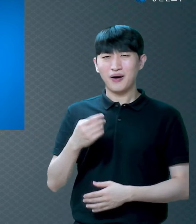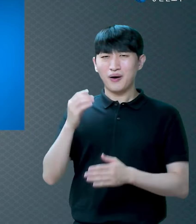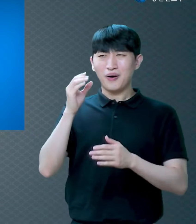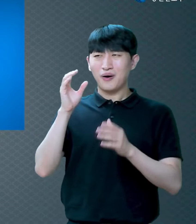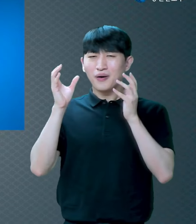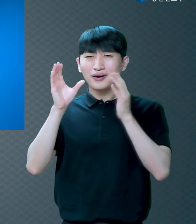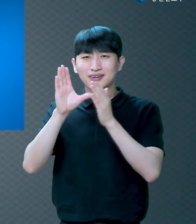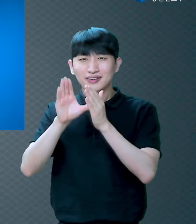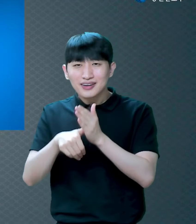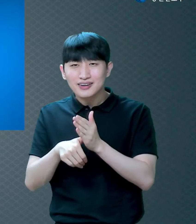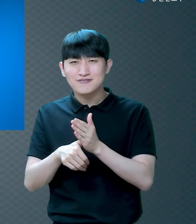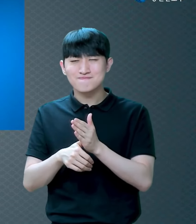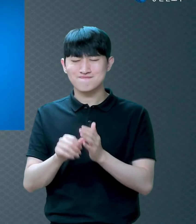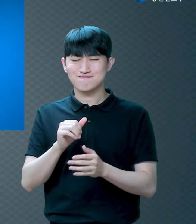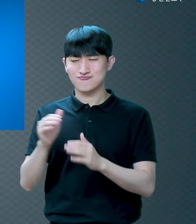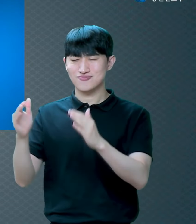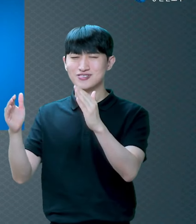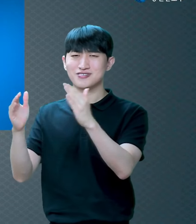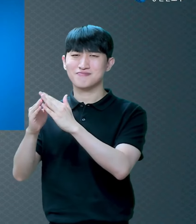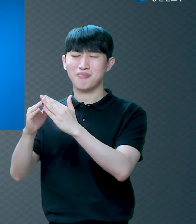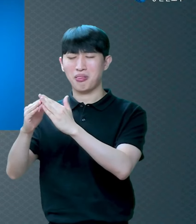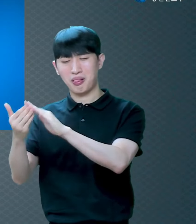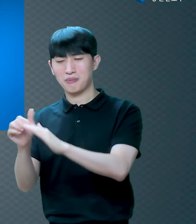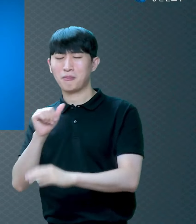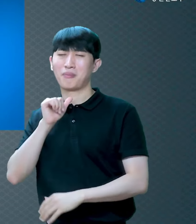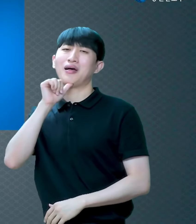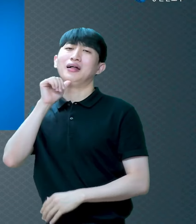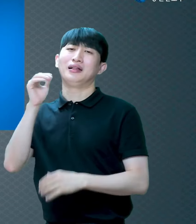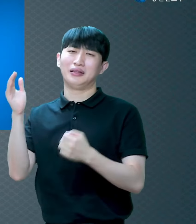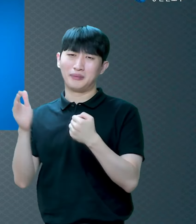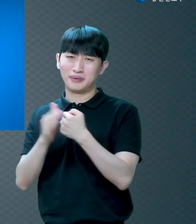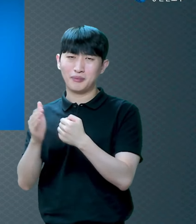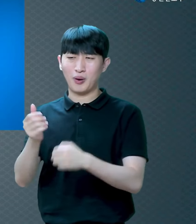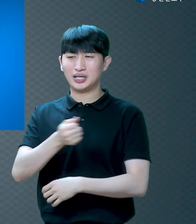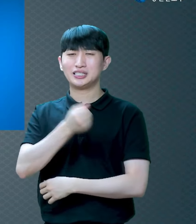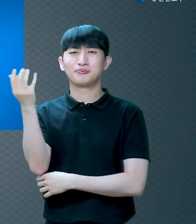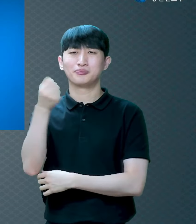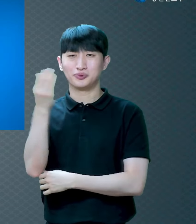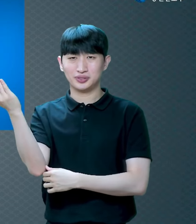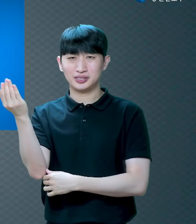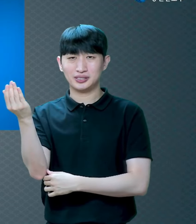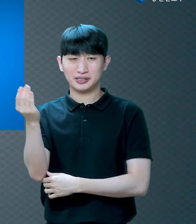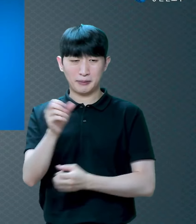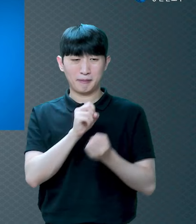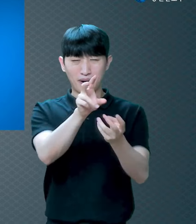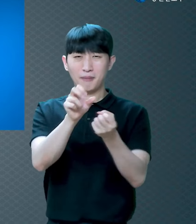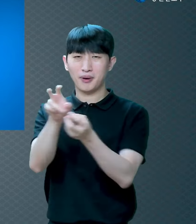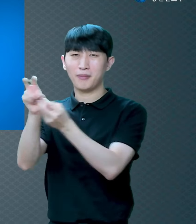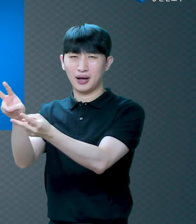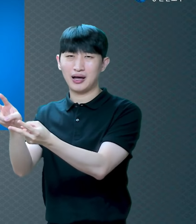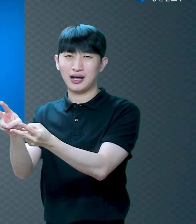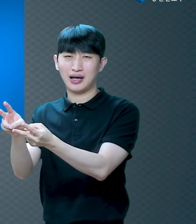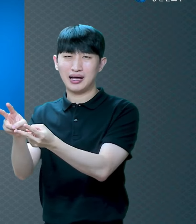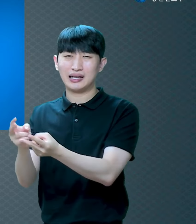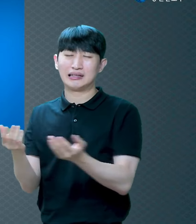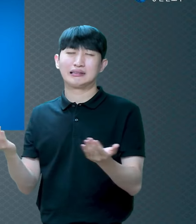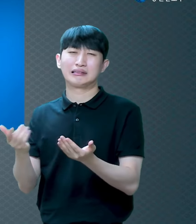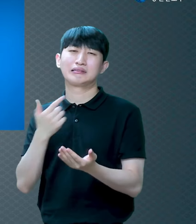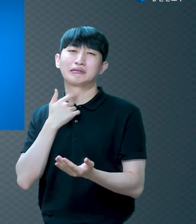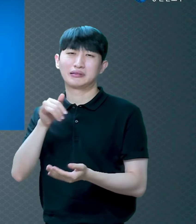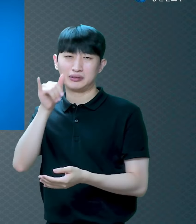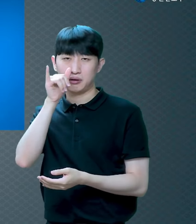불평하고 원망하고 세상 원망하고 부모 원망하고 구원 딱 받자마자요